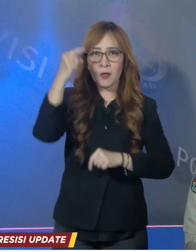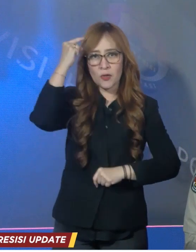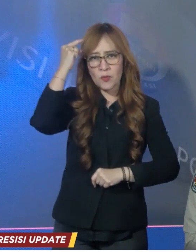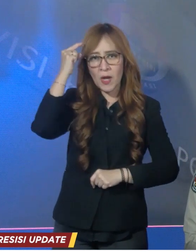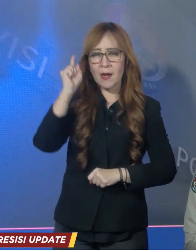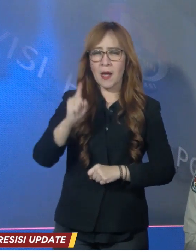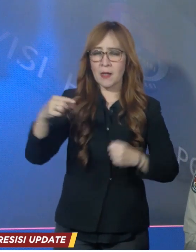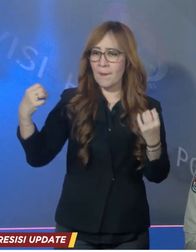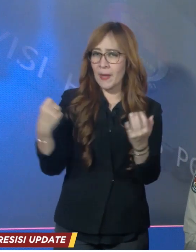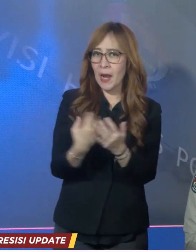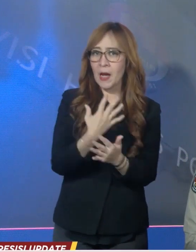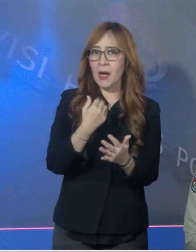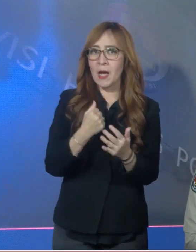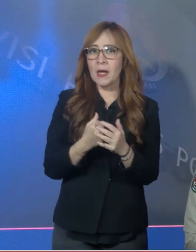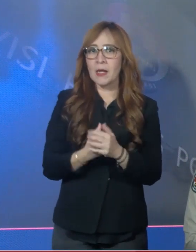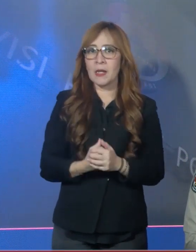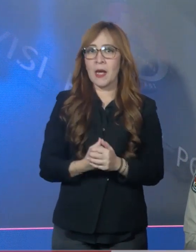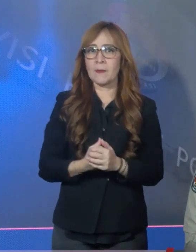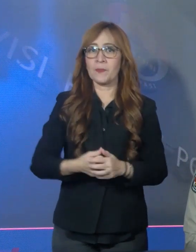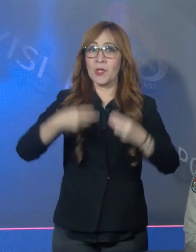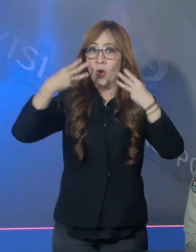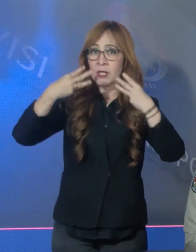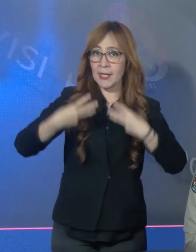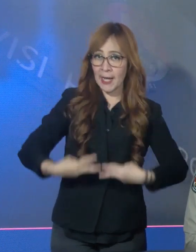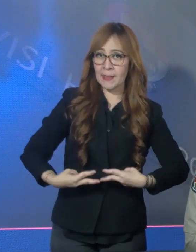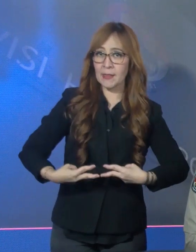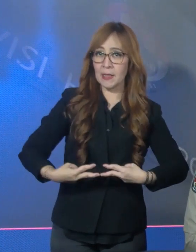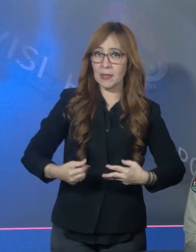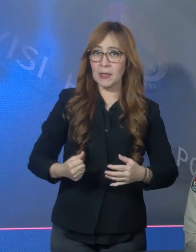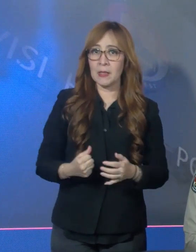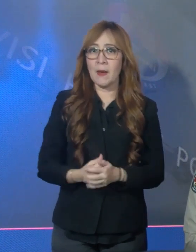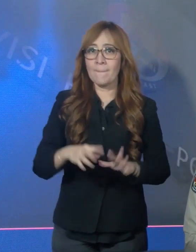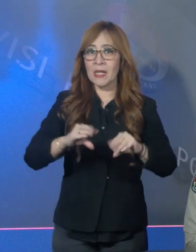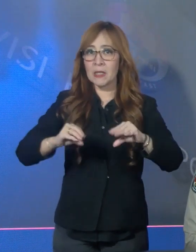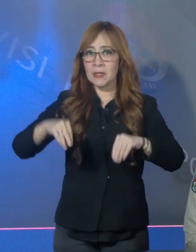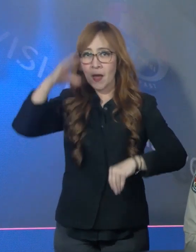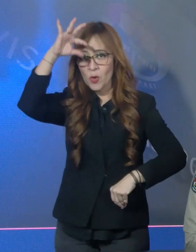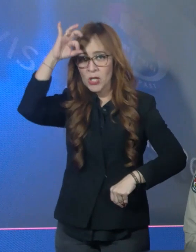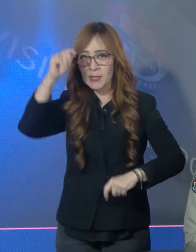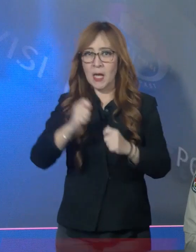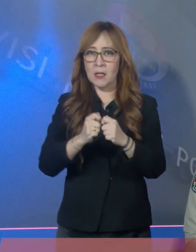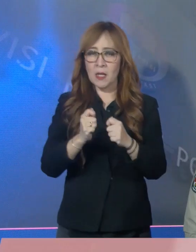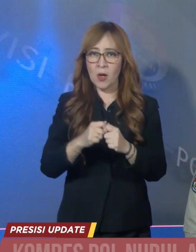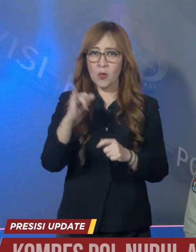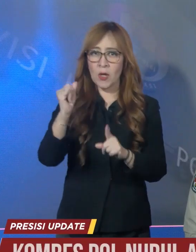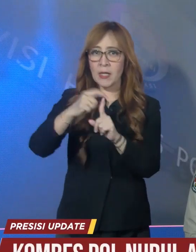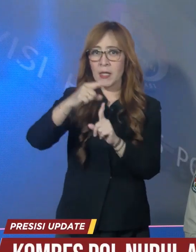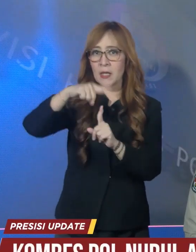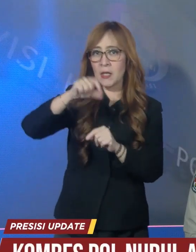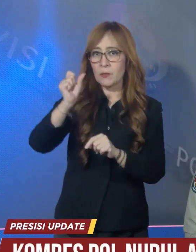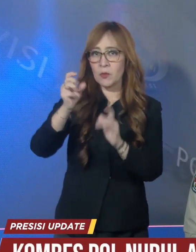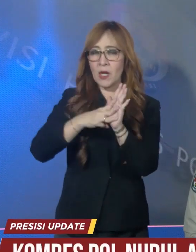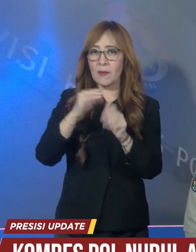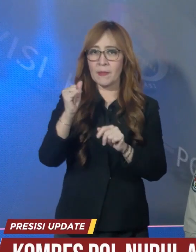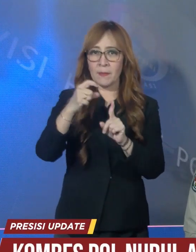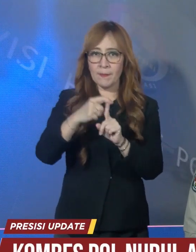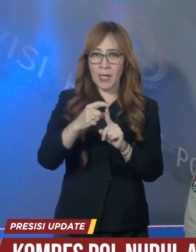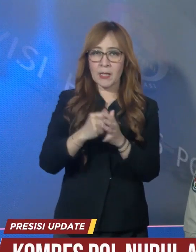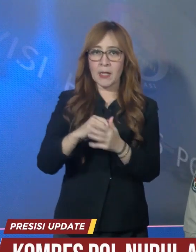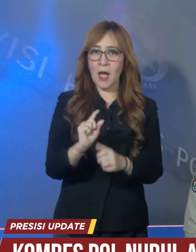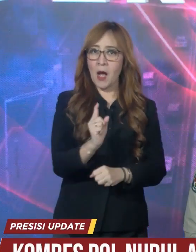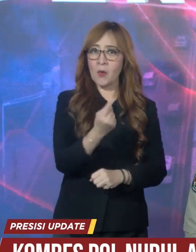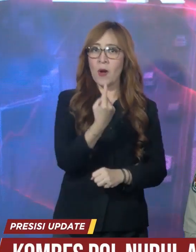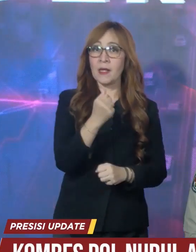Dukaan adanya pelanggaran kode etik profesi PORI yang dilakukan oleh IPTU MIP